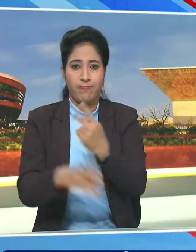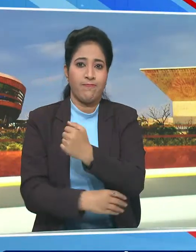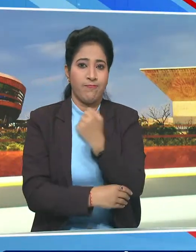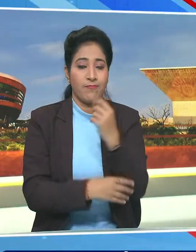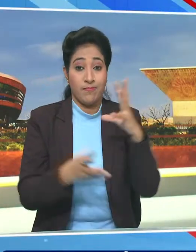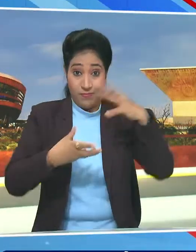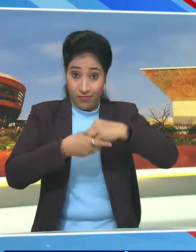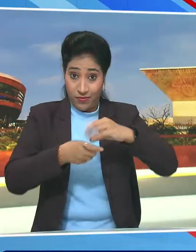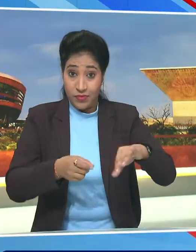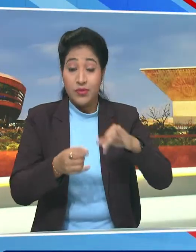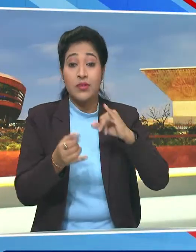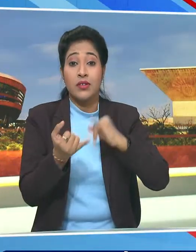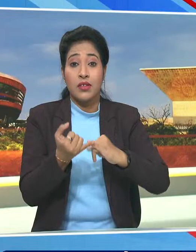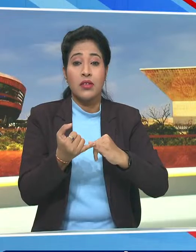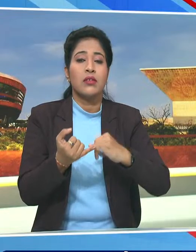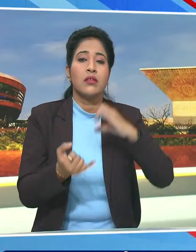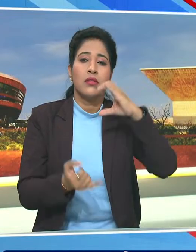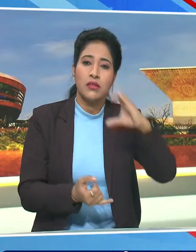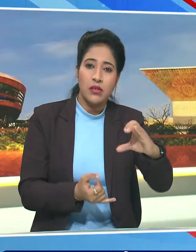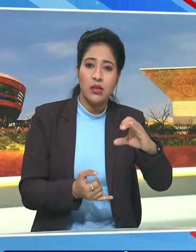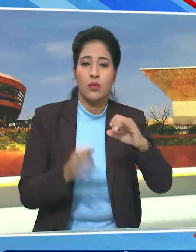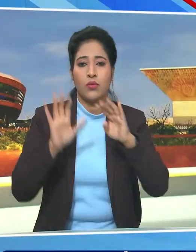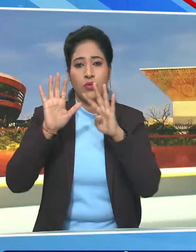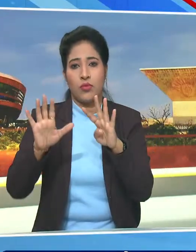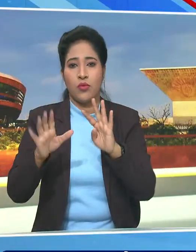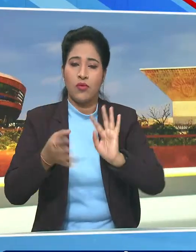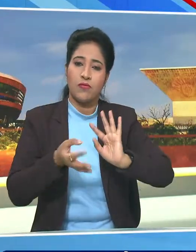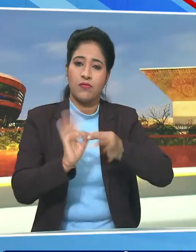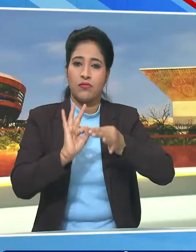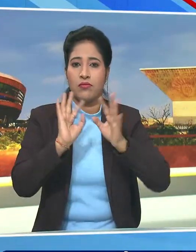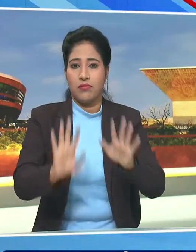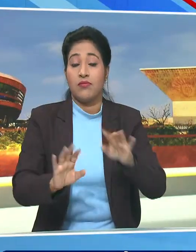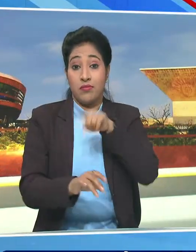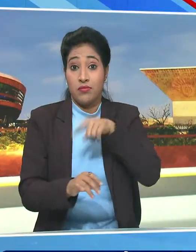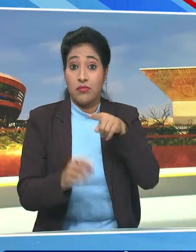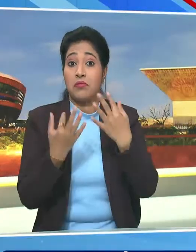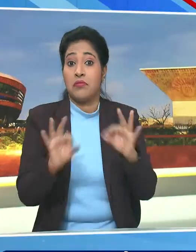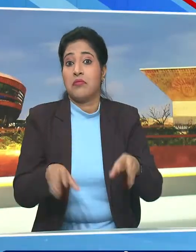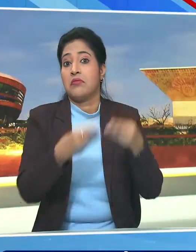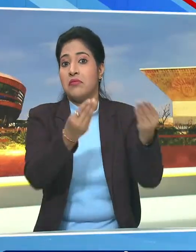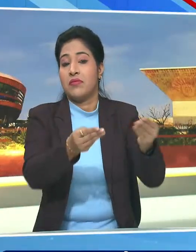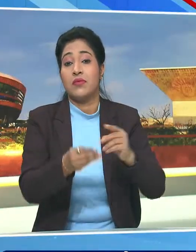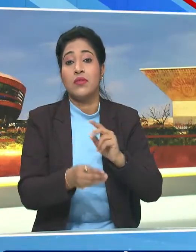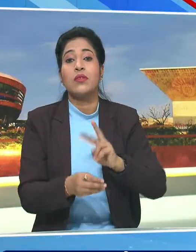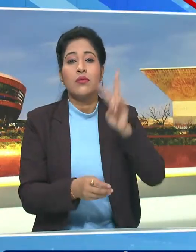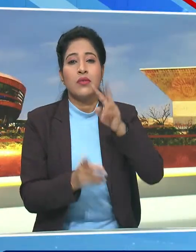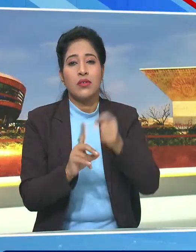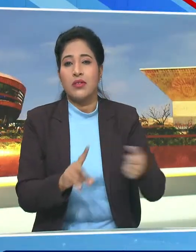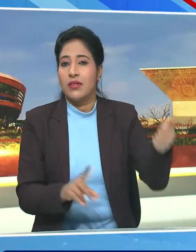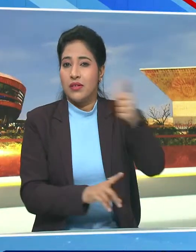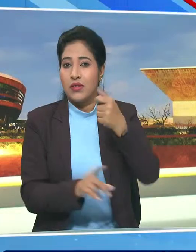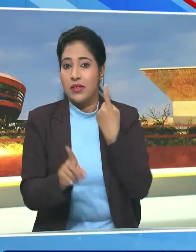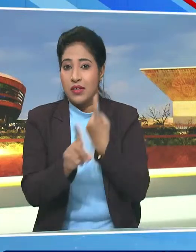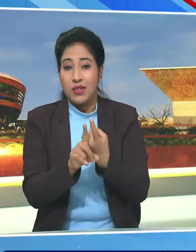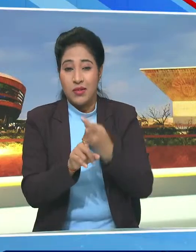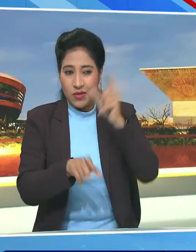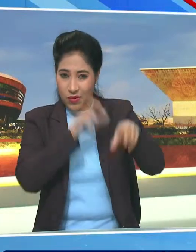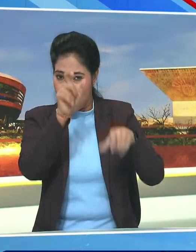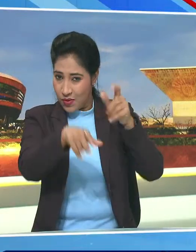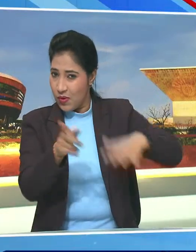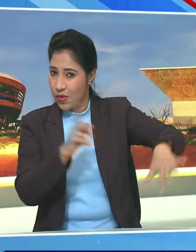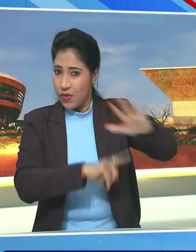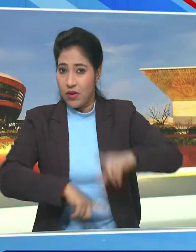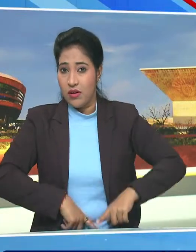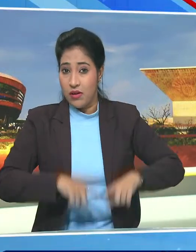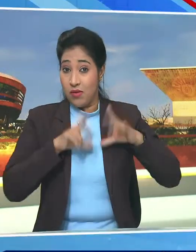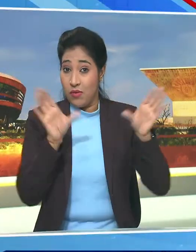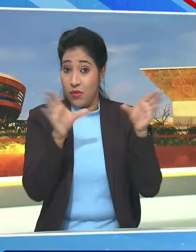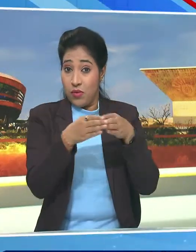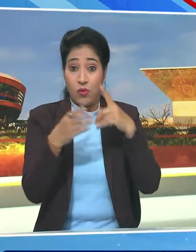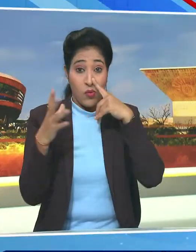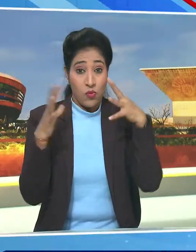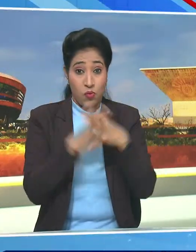अनु